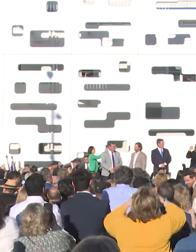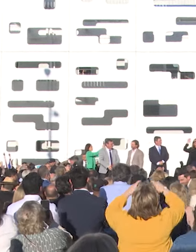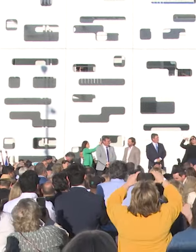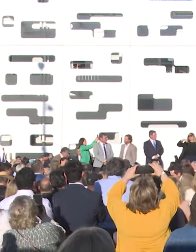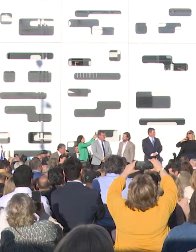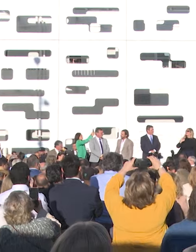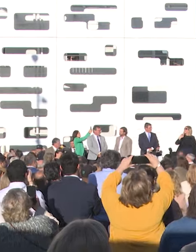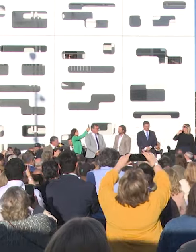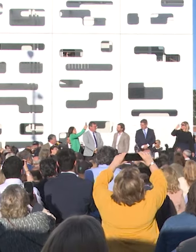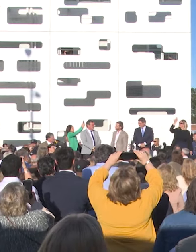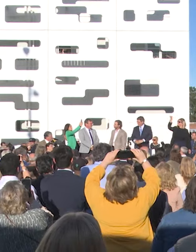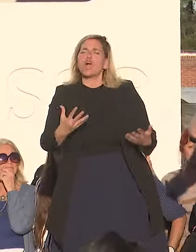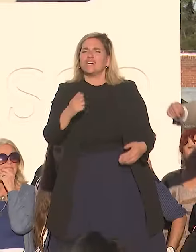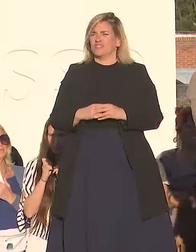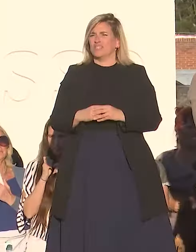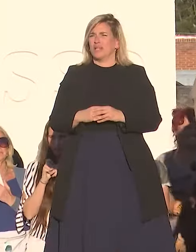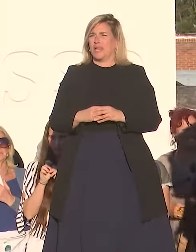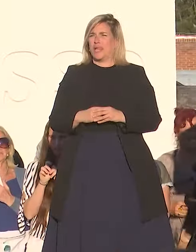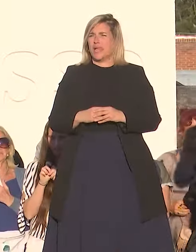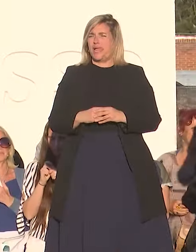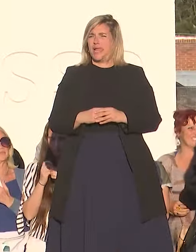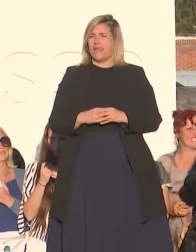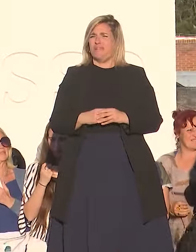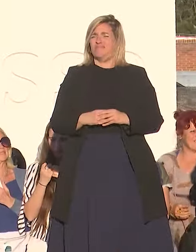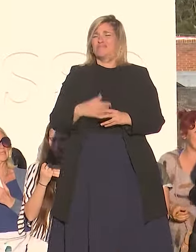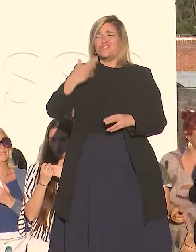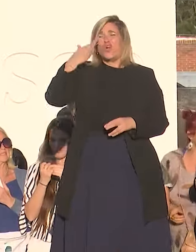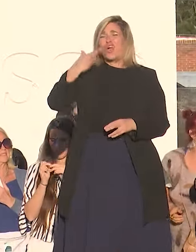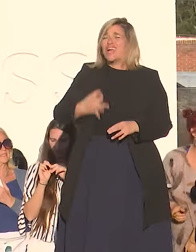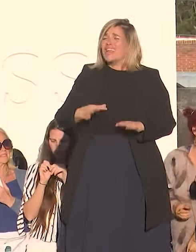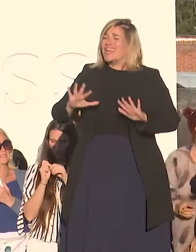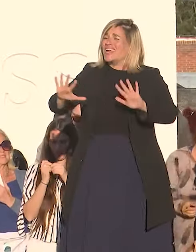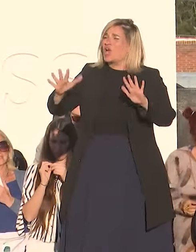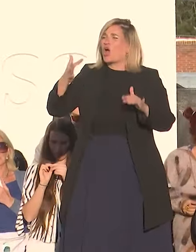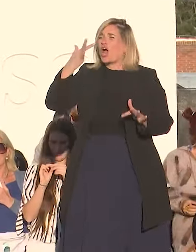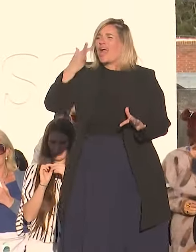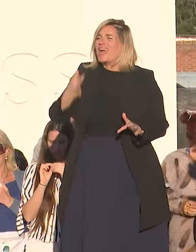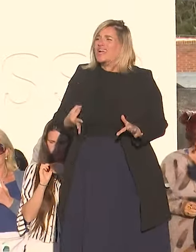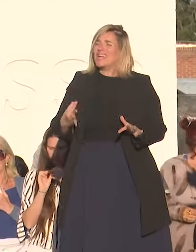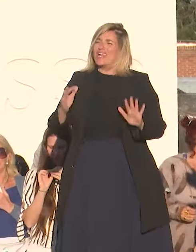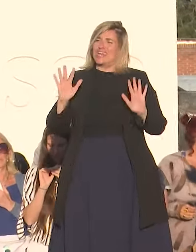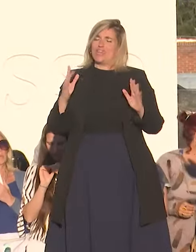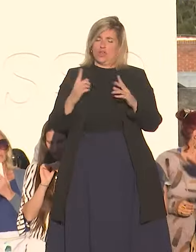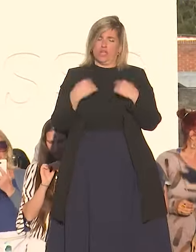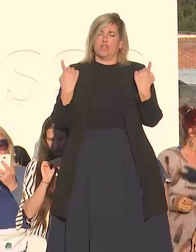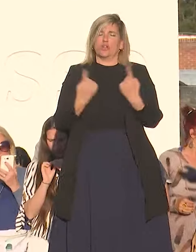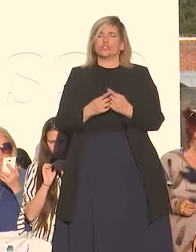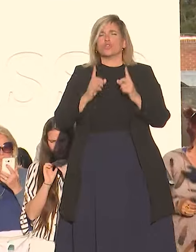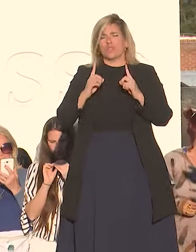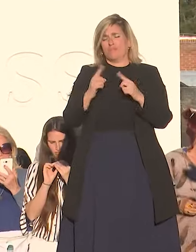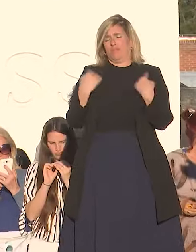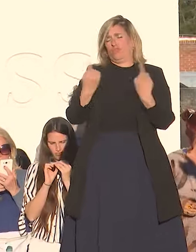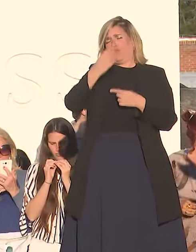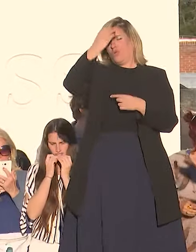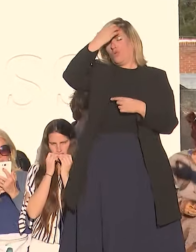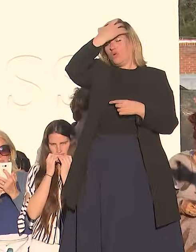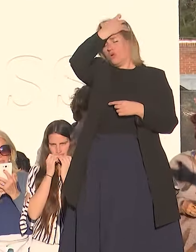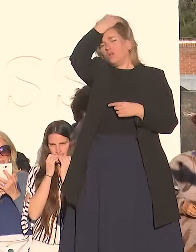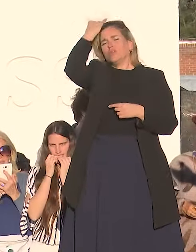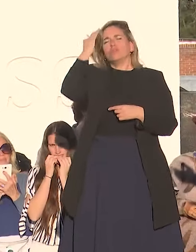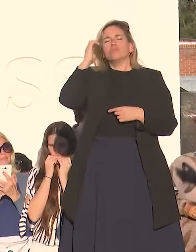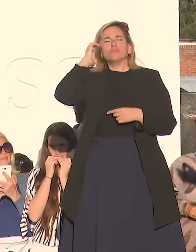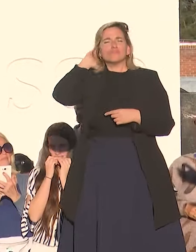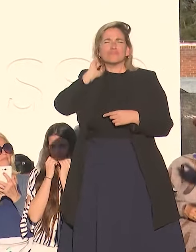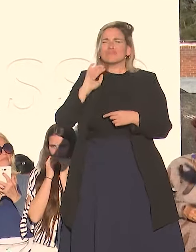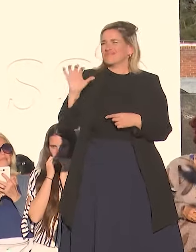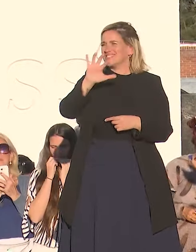vocación social del gobierno creo que en el fondo en el fondo estamos todos contentos